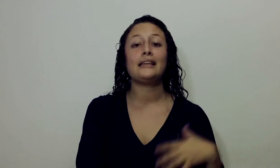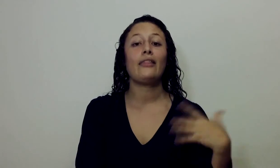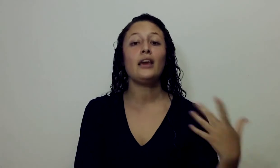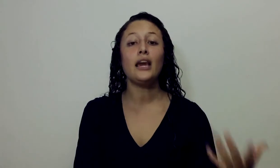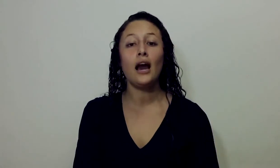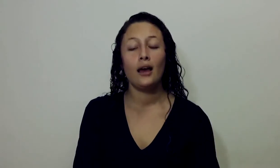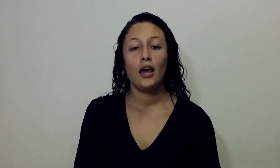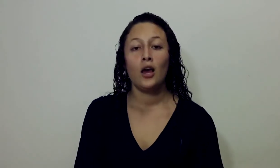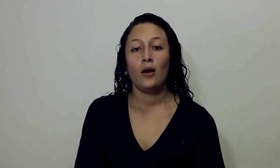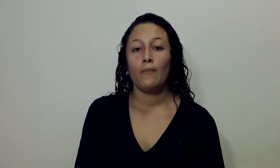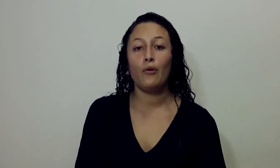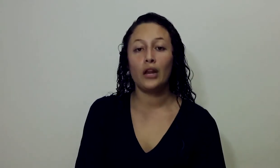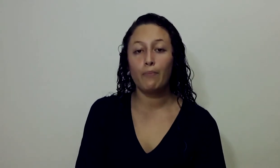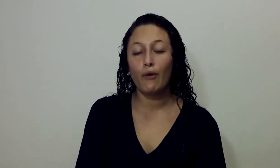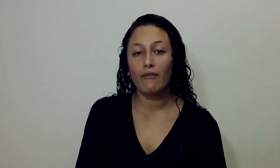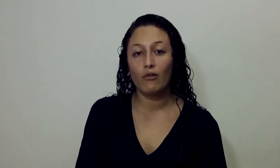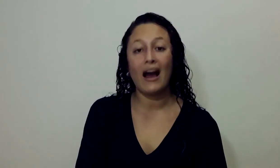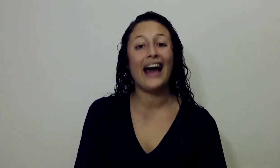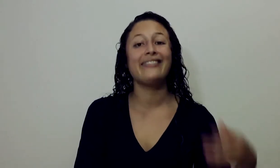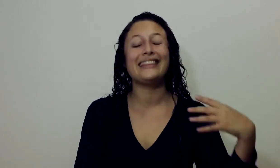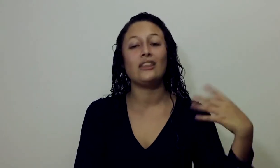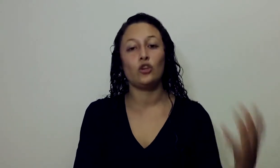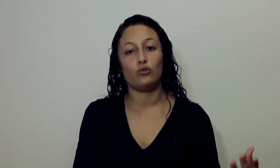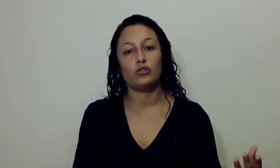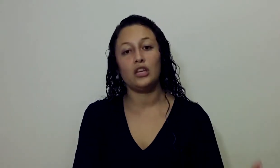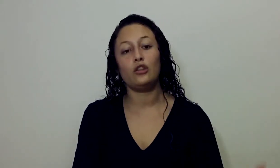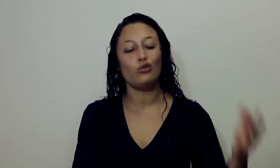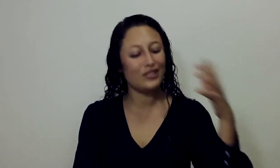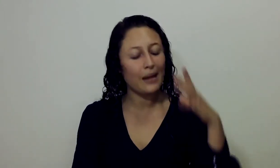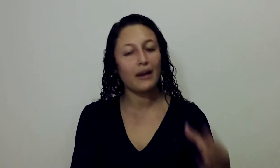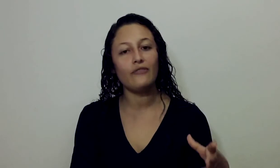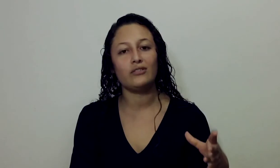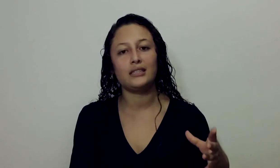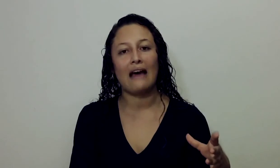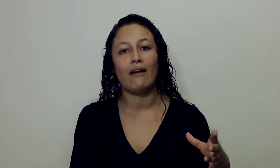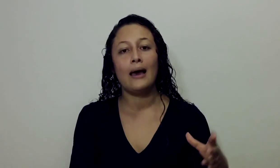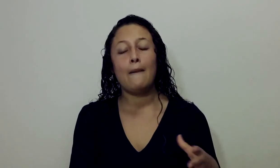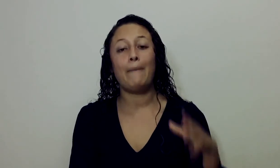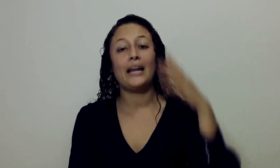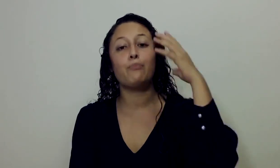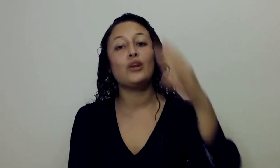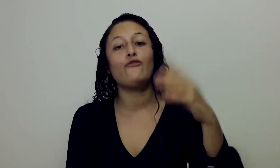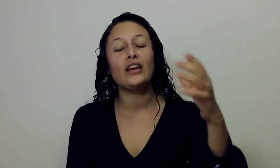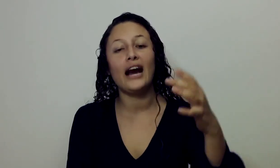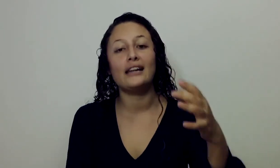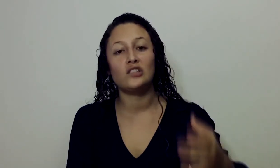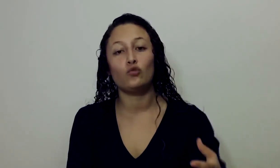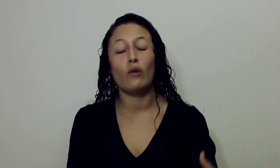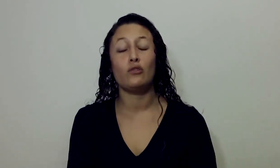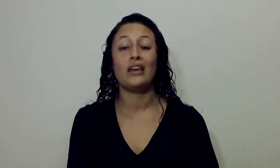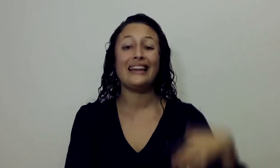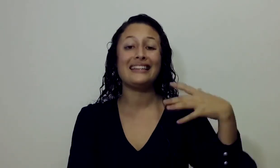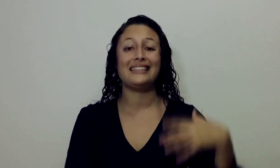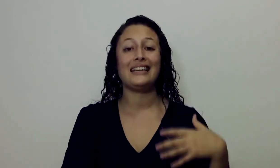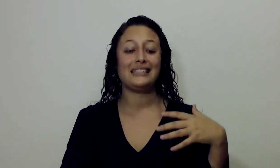Intercedía Por el pueblo Ante Dios Y Dios Se manifestaba Para purificar El